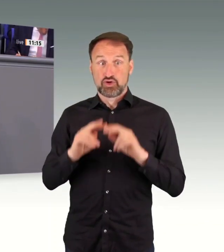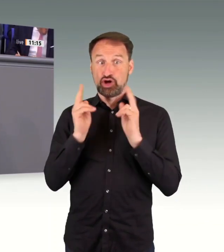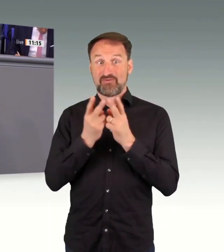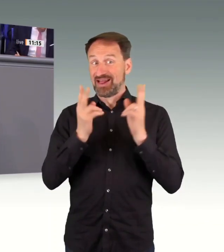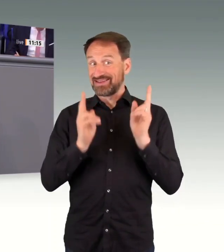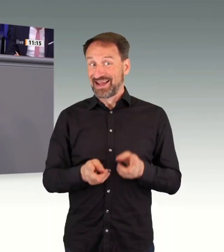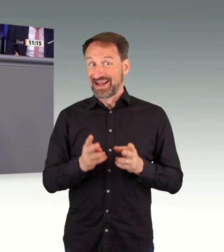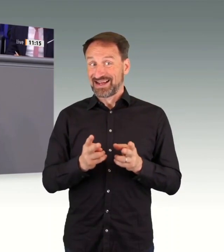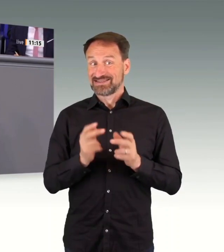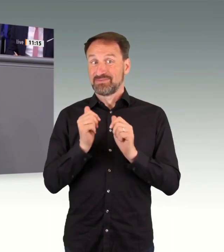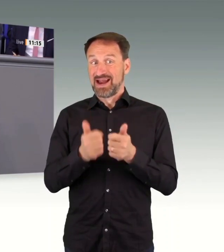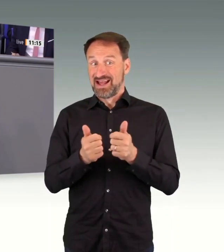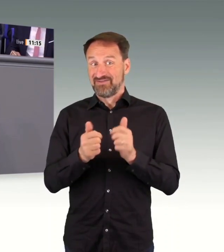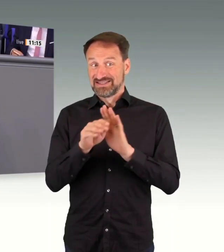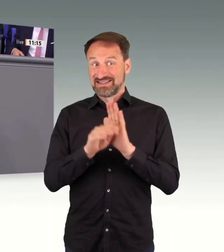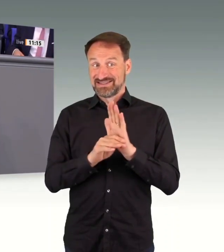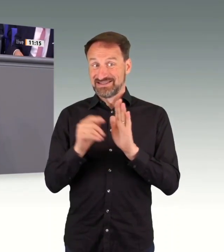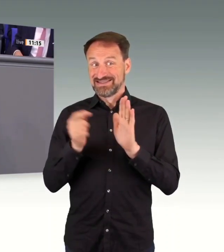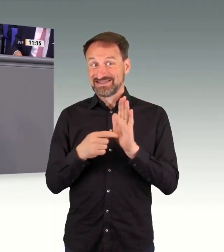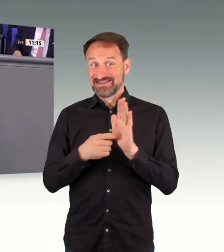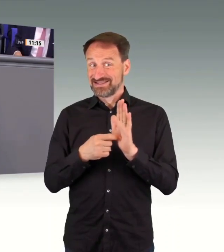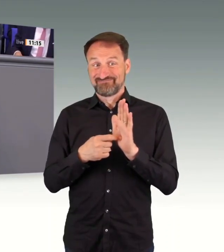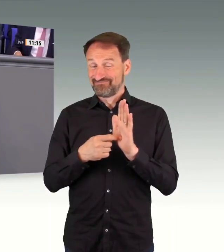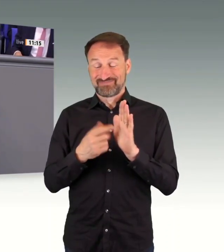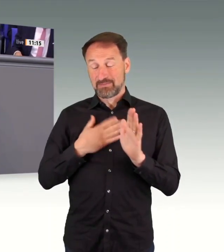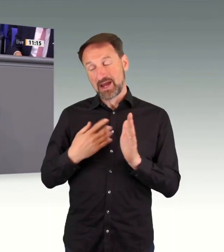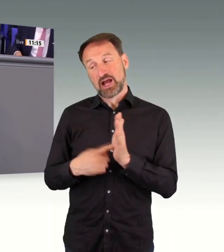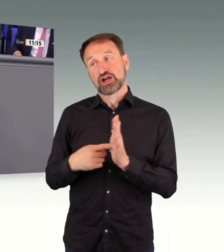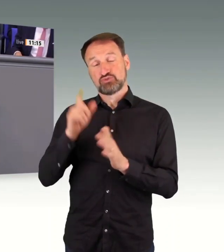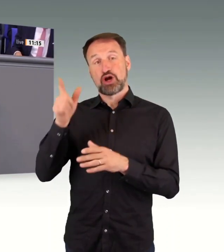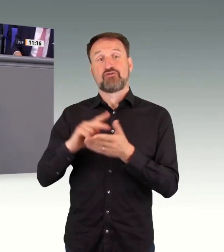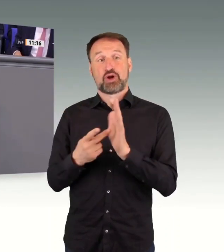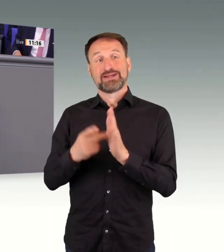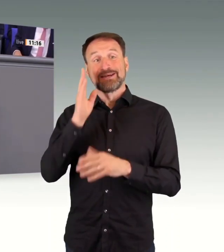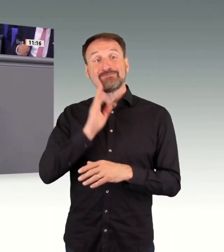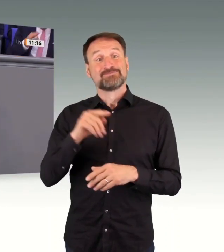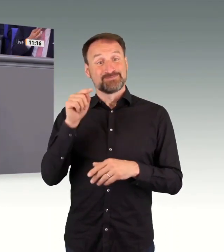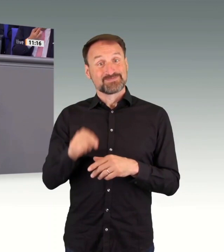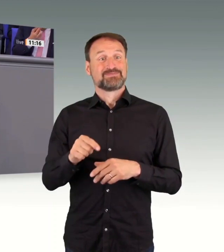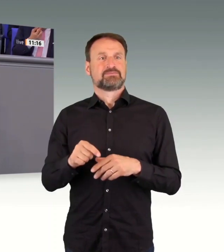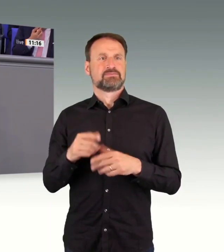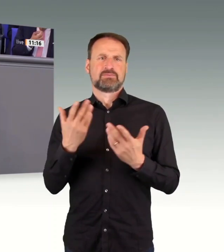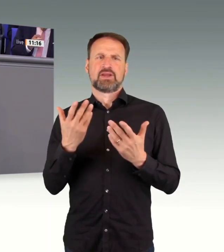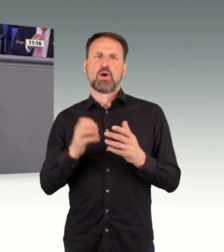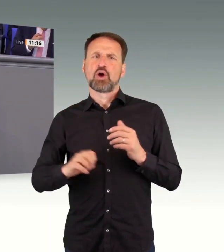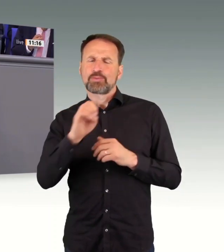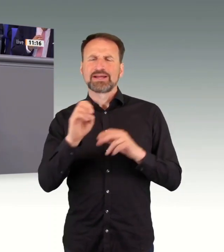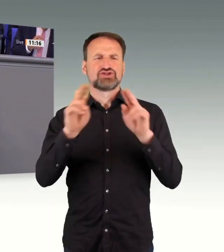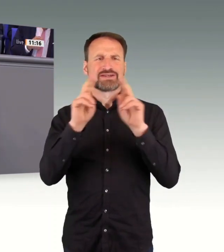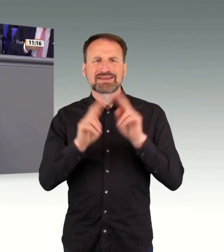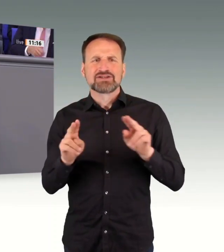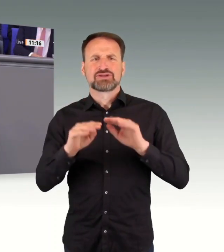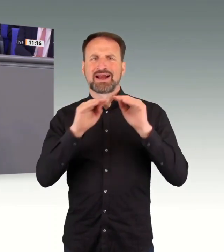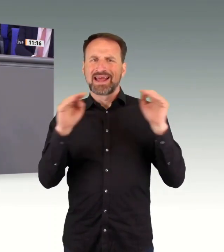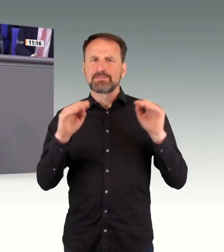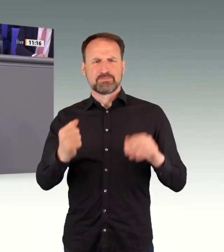Die Mitgliedstaaten sollen ihre Wirtschaft, ihre Infrastruktur im Rekordtempo modernisieren und dekarbonisieren. Da muss auch die EU größtes